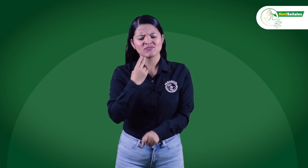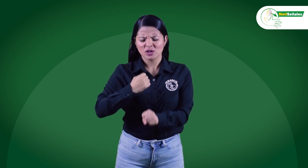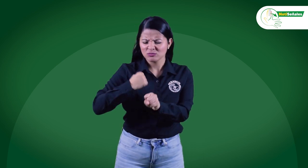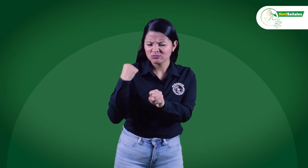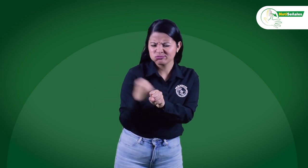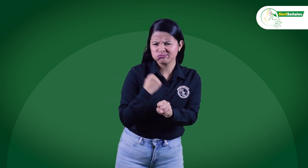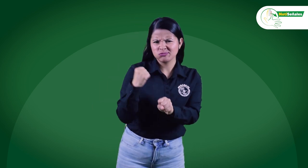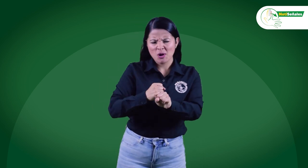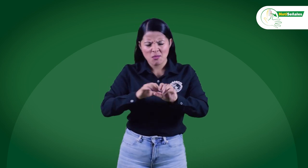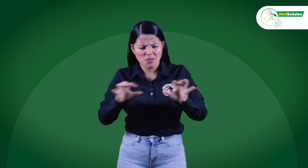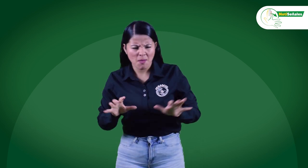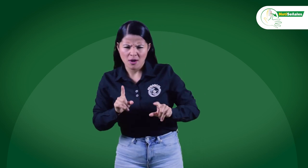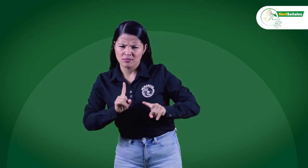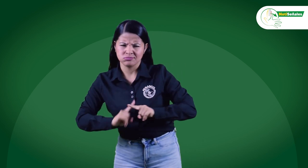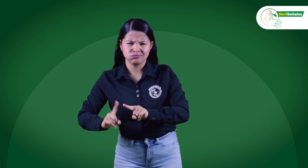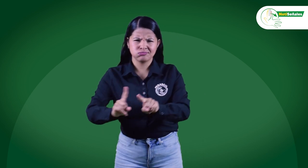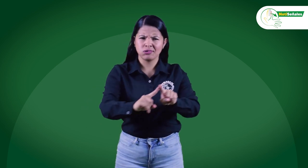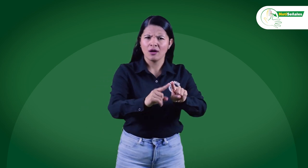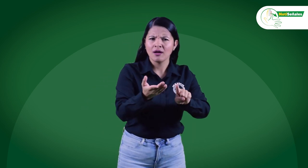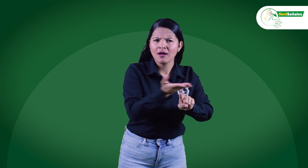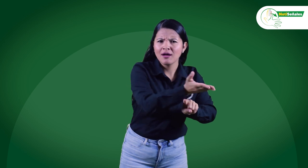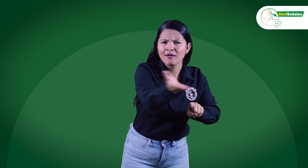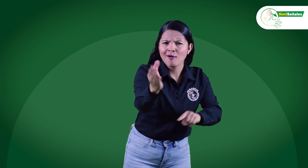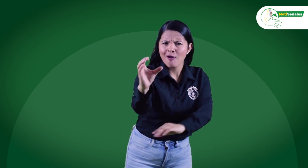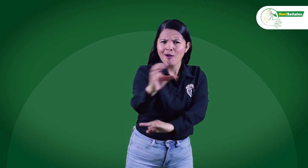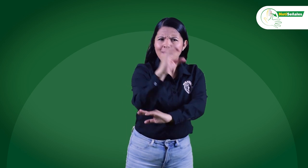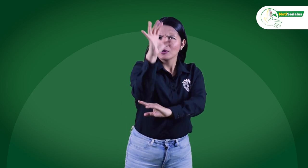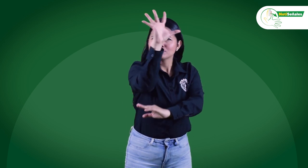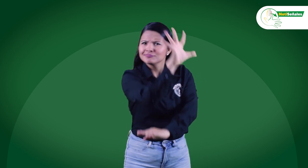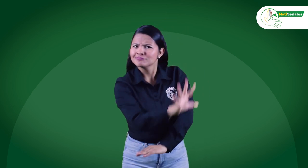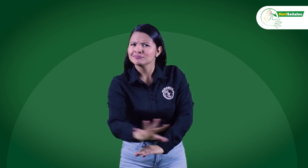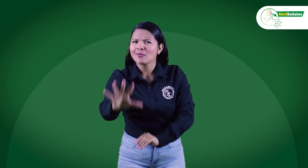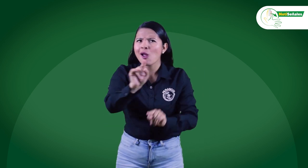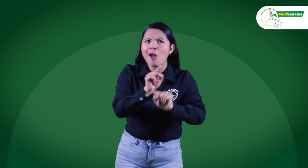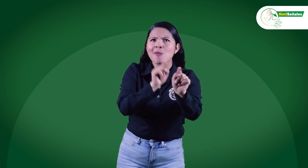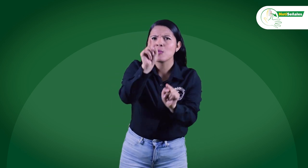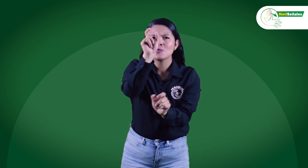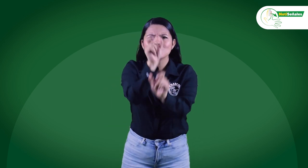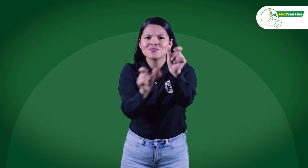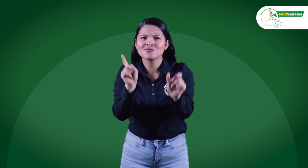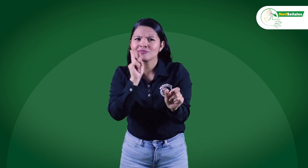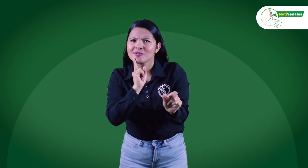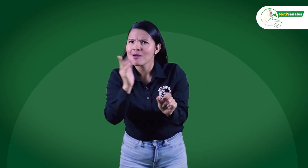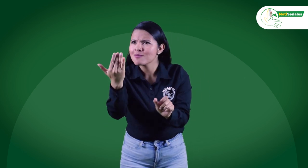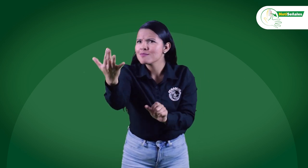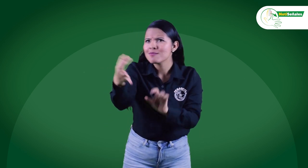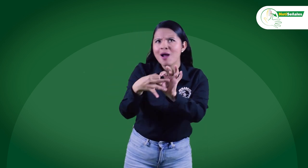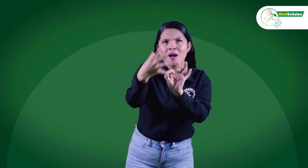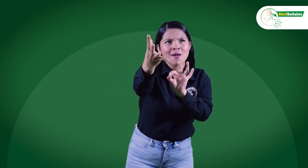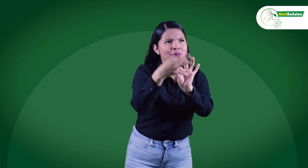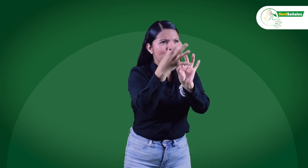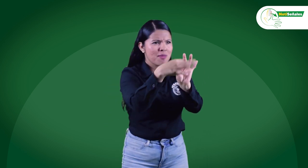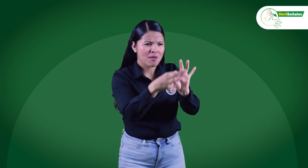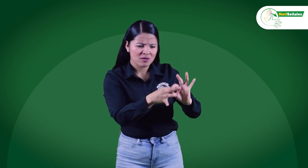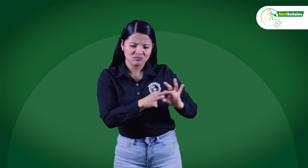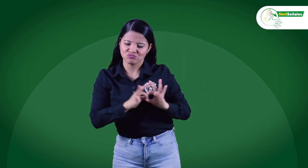FENASCOL sigue comprometido haciendo grandes esfuerzos para que más personas sordas en todo el país se unan